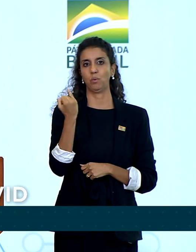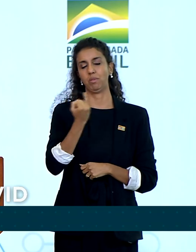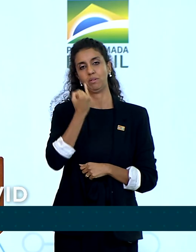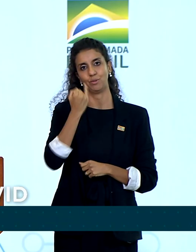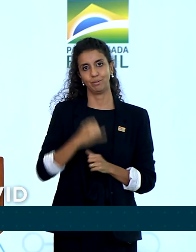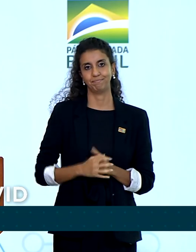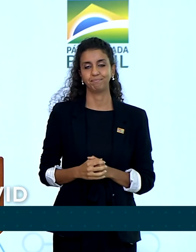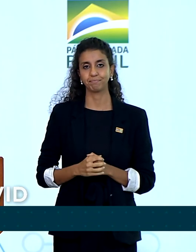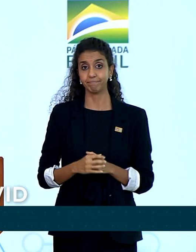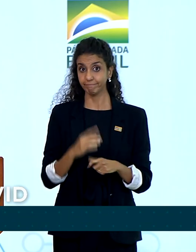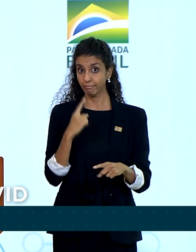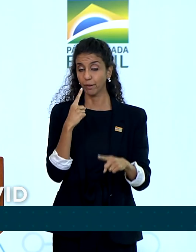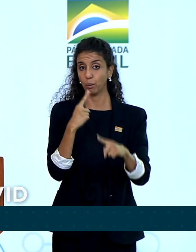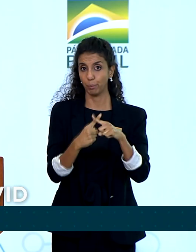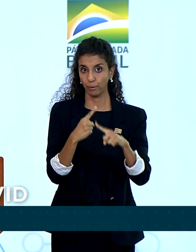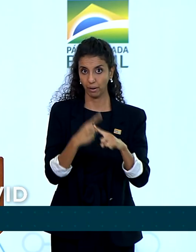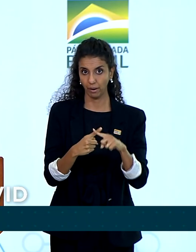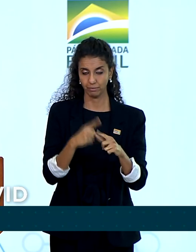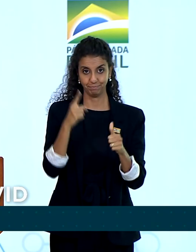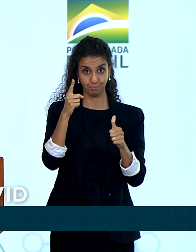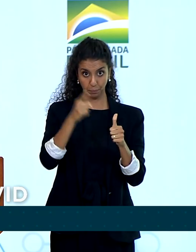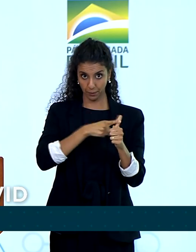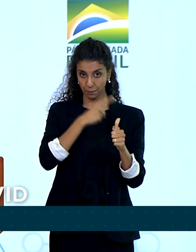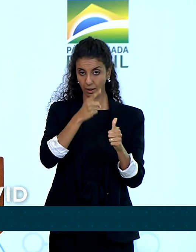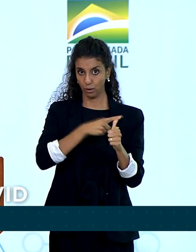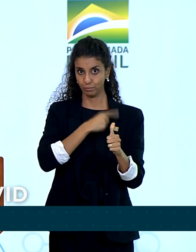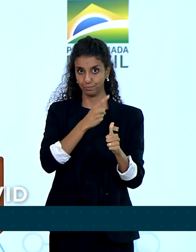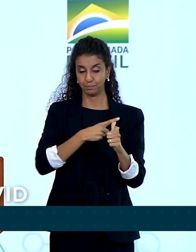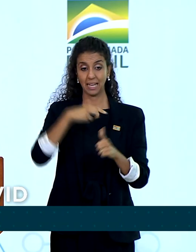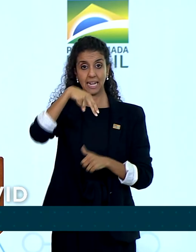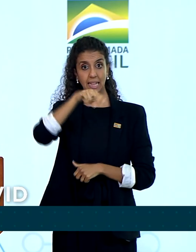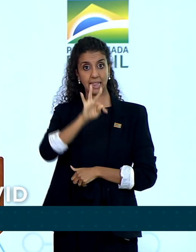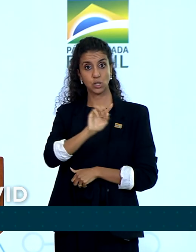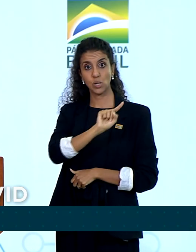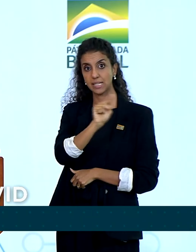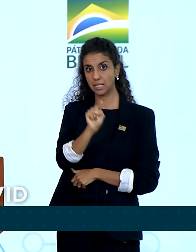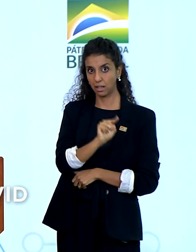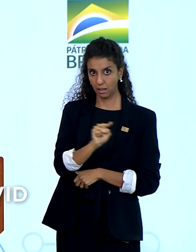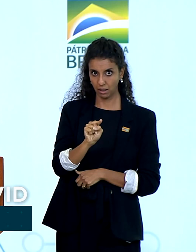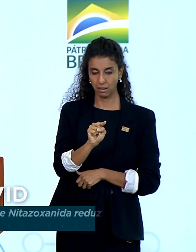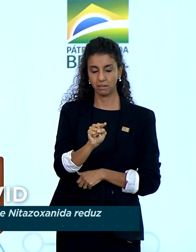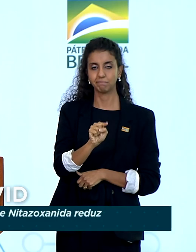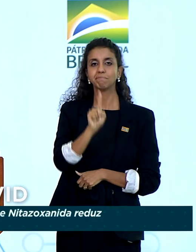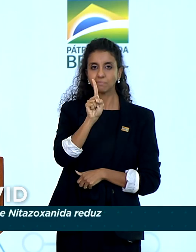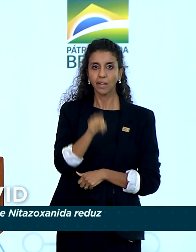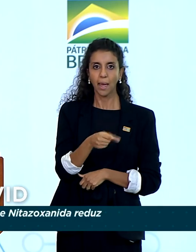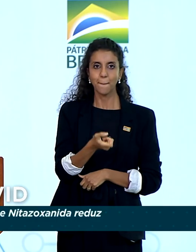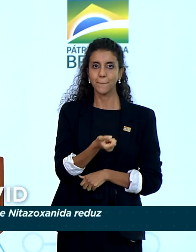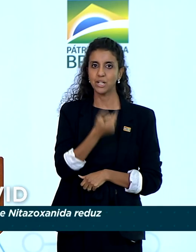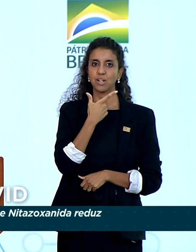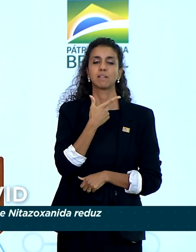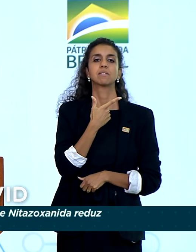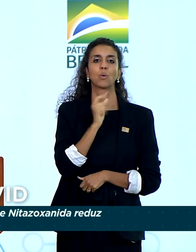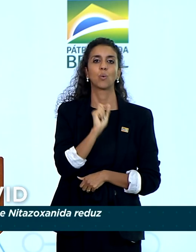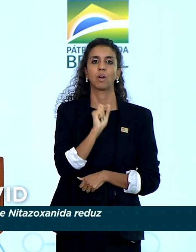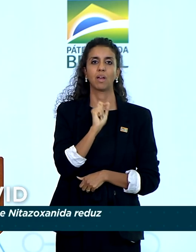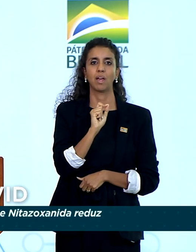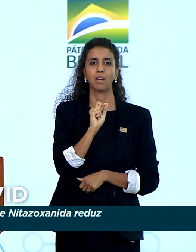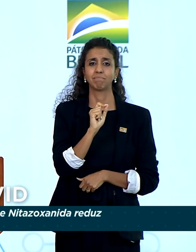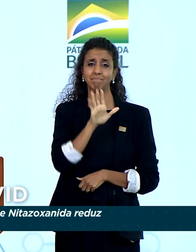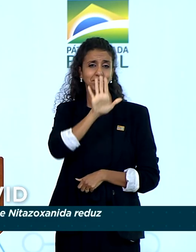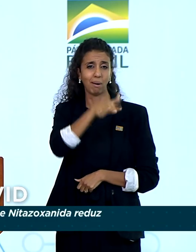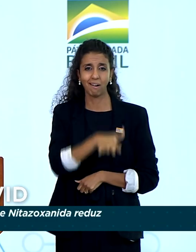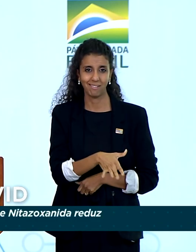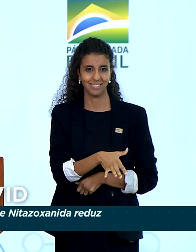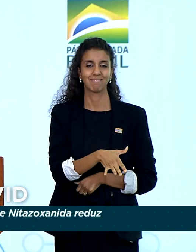já que, primeiro, a nitazoxanida é uma medicação que tem baixo custo